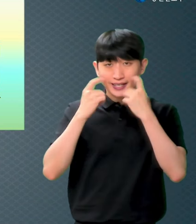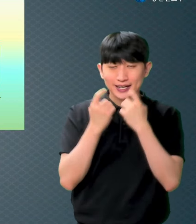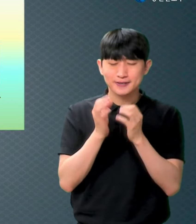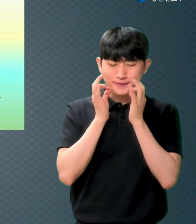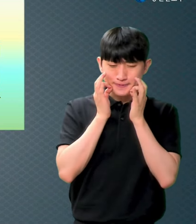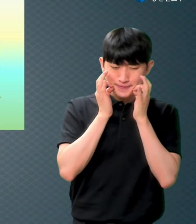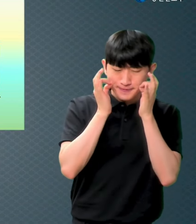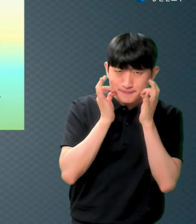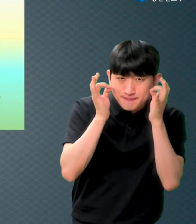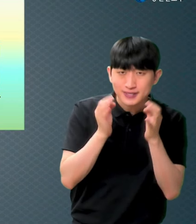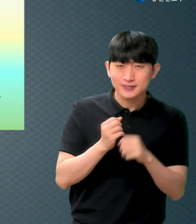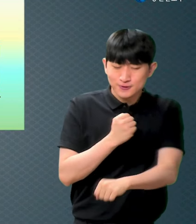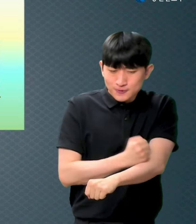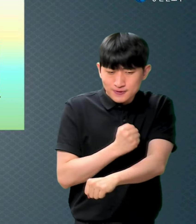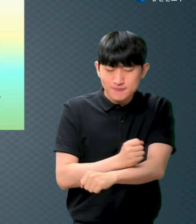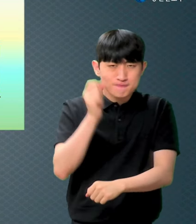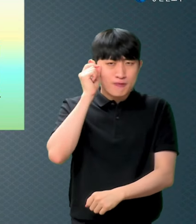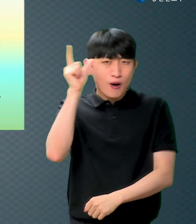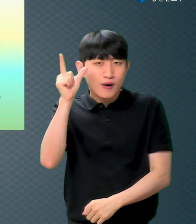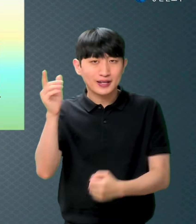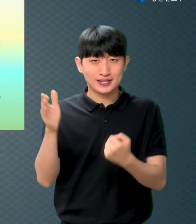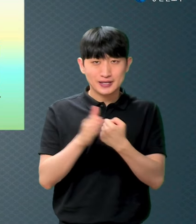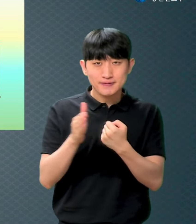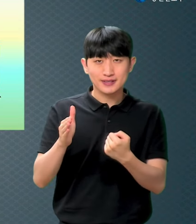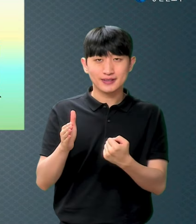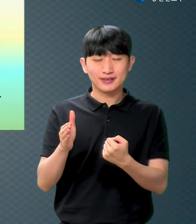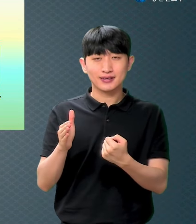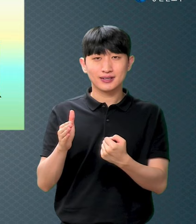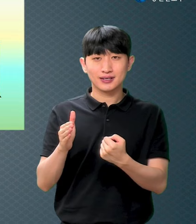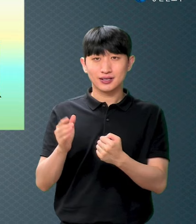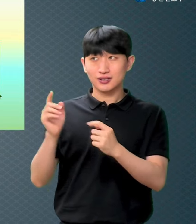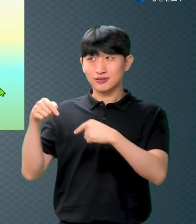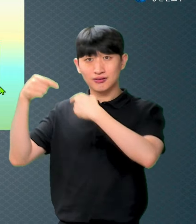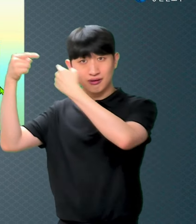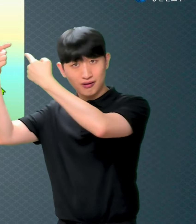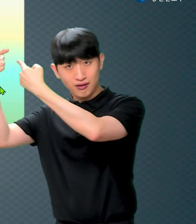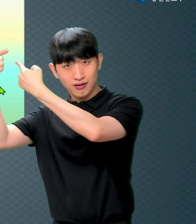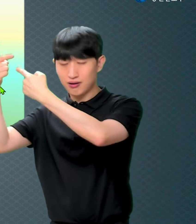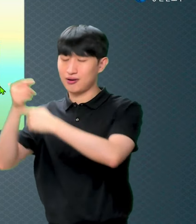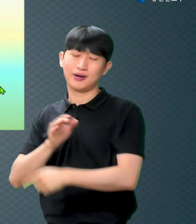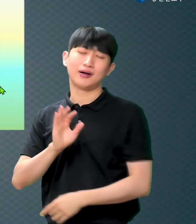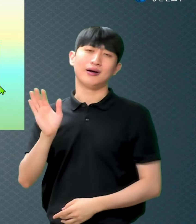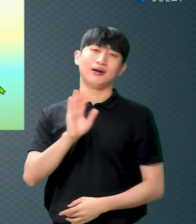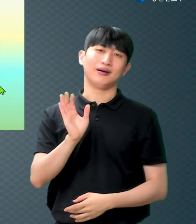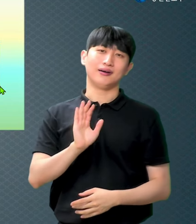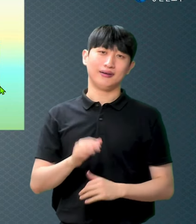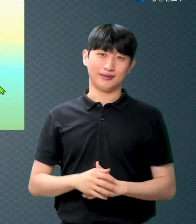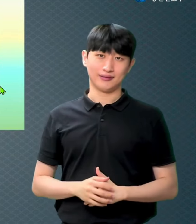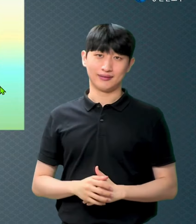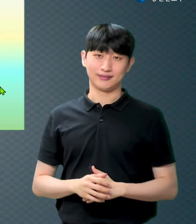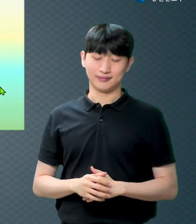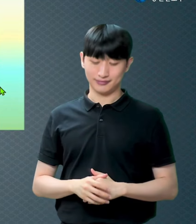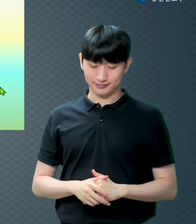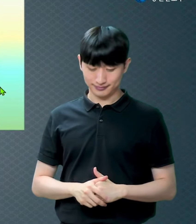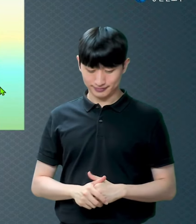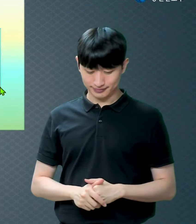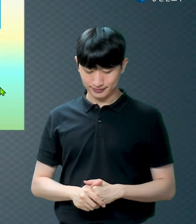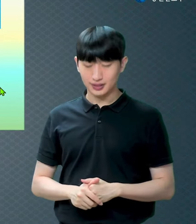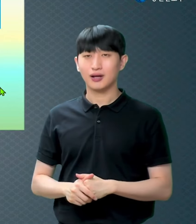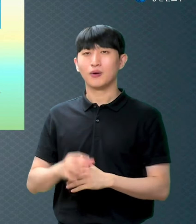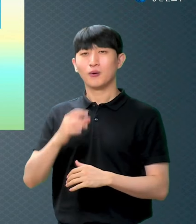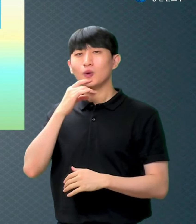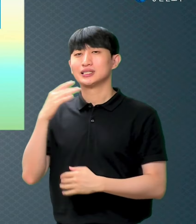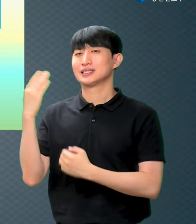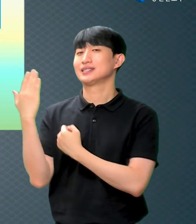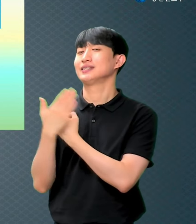똑똑해서 잘나가지고 하나님 앞에 뭔가 해서 그래서 천국 가는 거 아닙니다 자 그 다음에